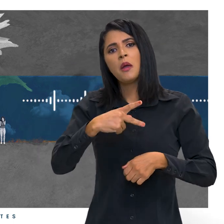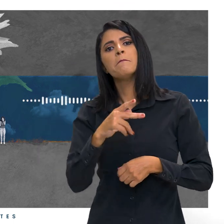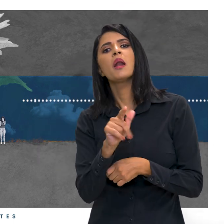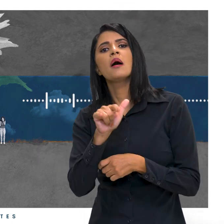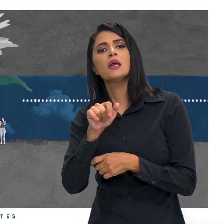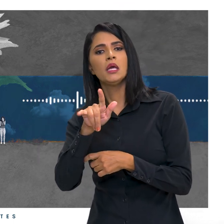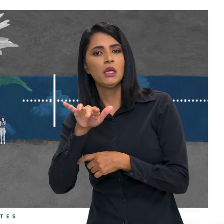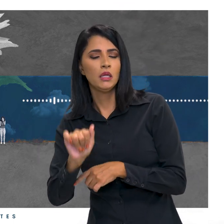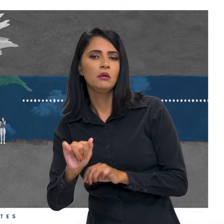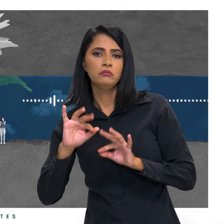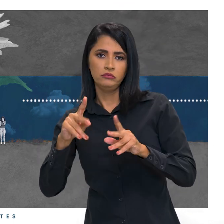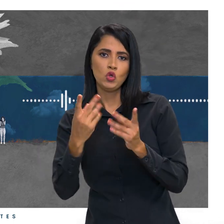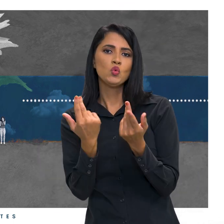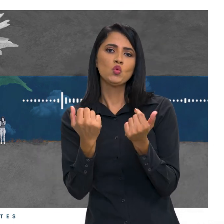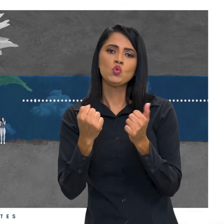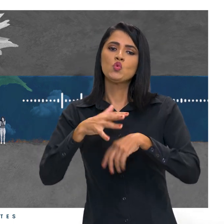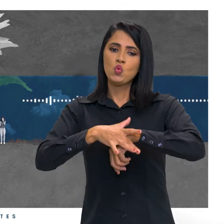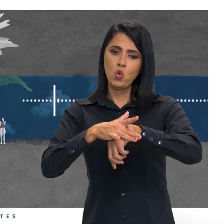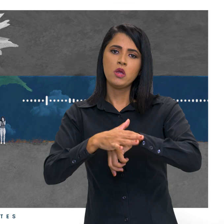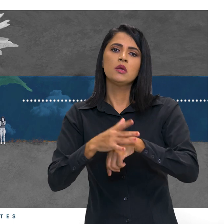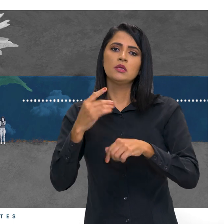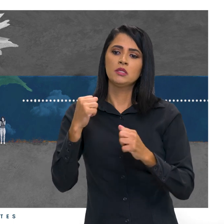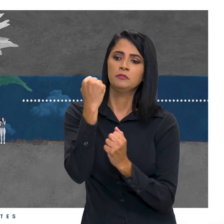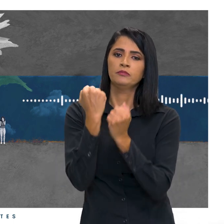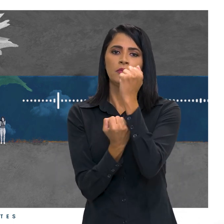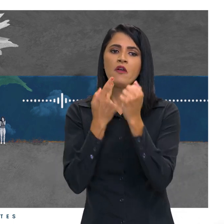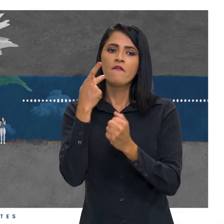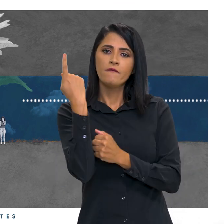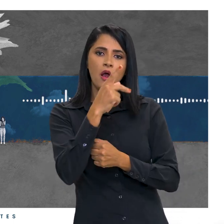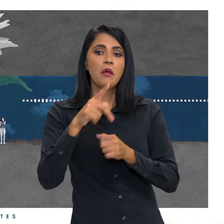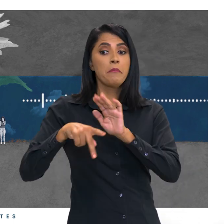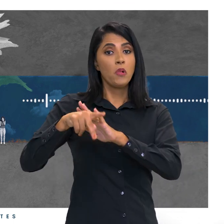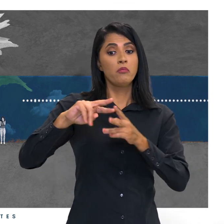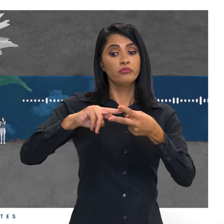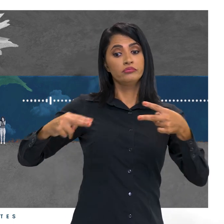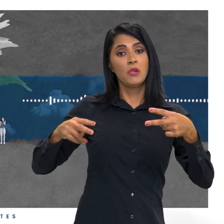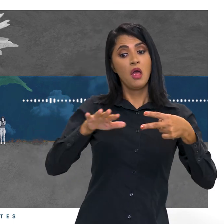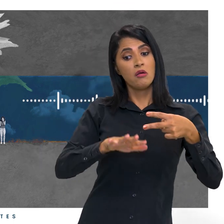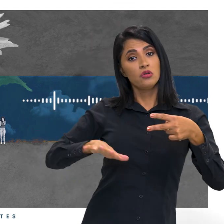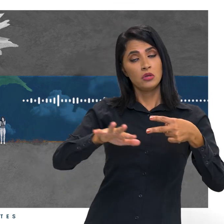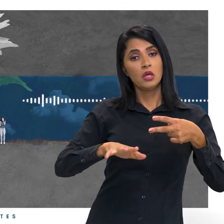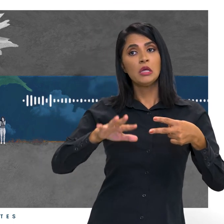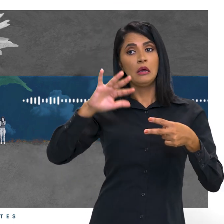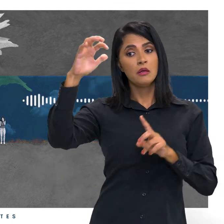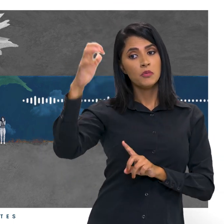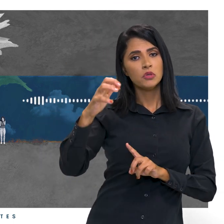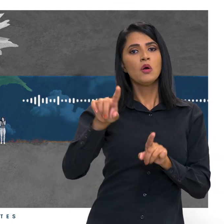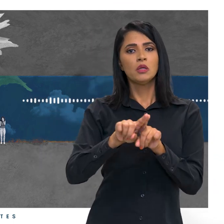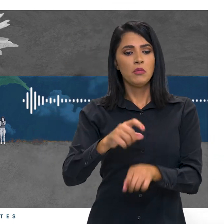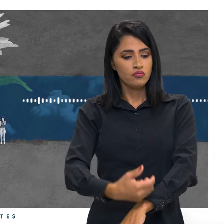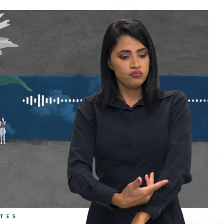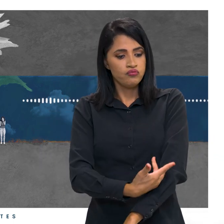literatura científica indica uma predisposição genética, além de fatores ambientais e emocionais.